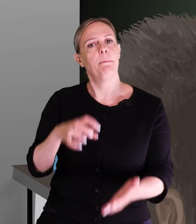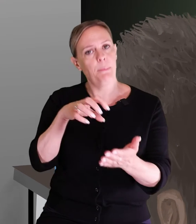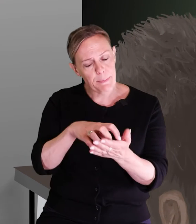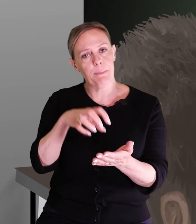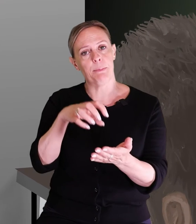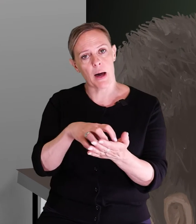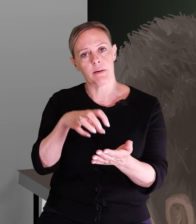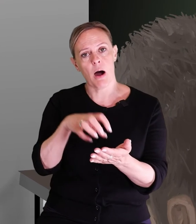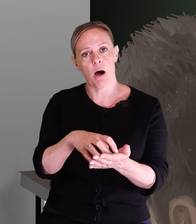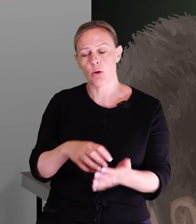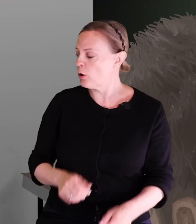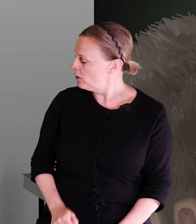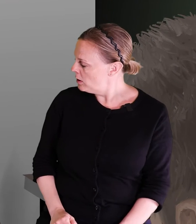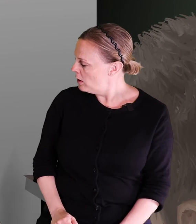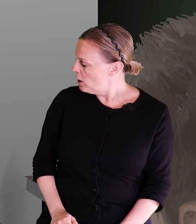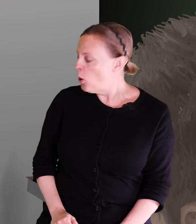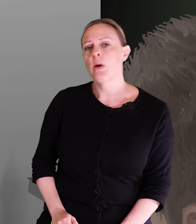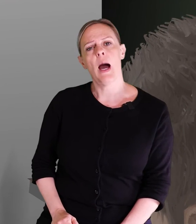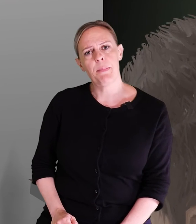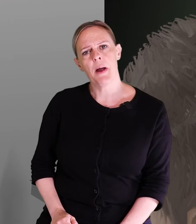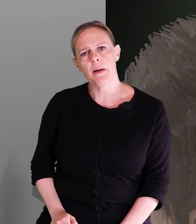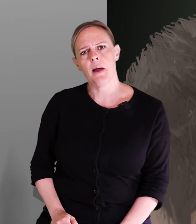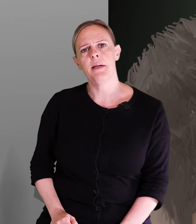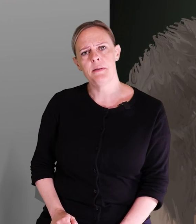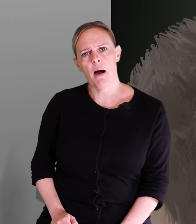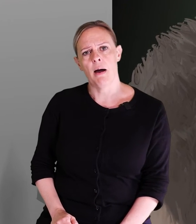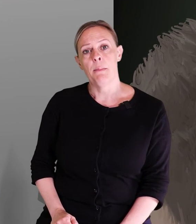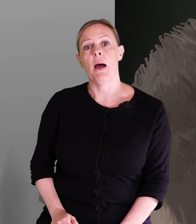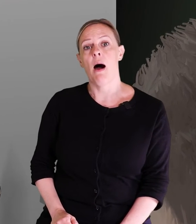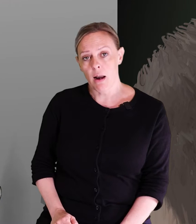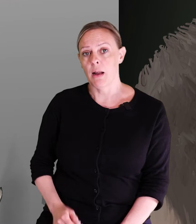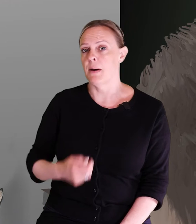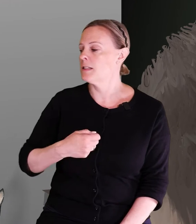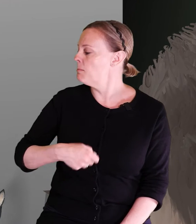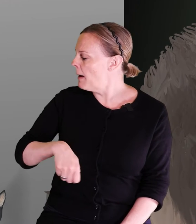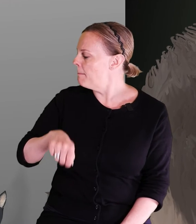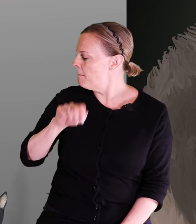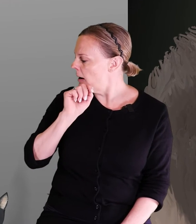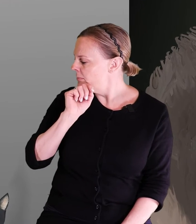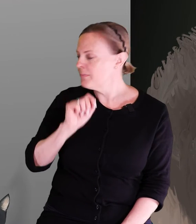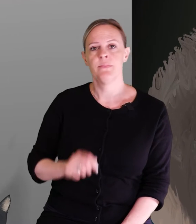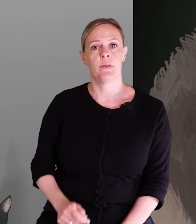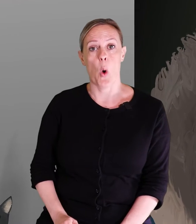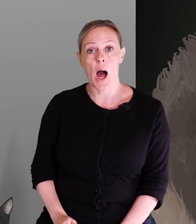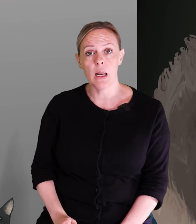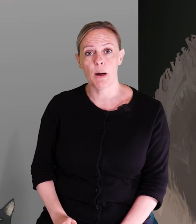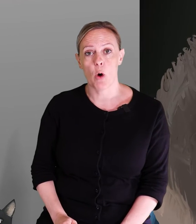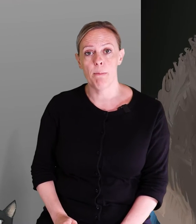pepparkakor. Och jag pratar idag med Almas mamma. Och Alma kommer